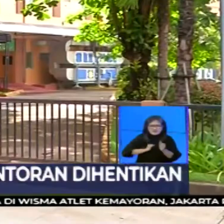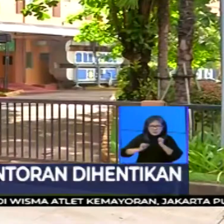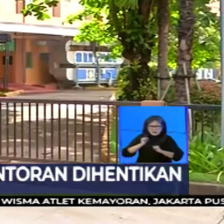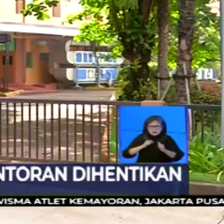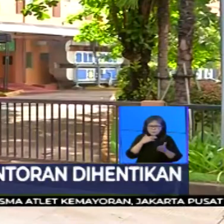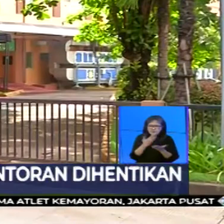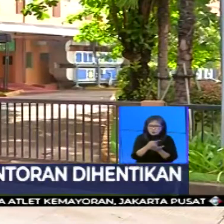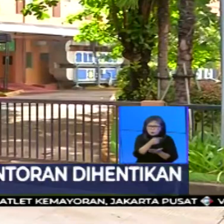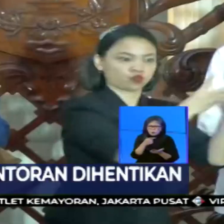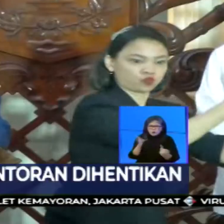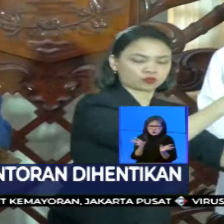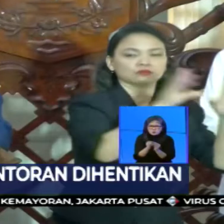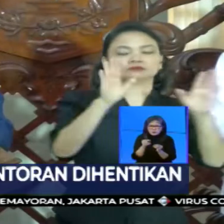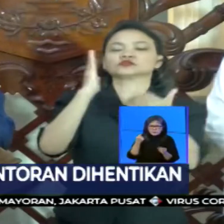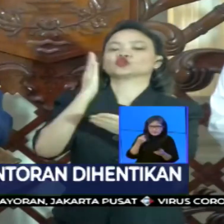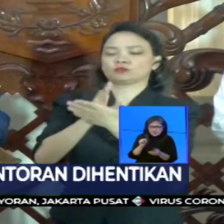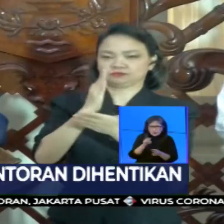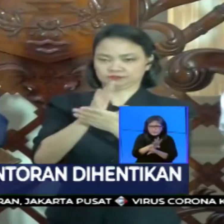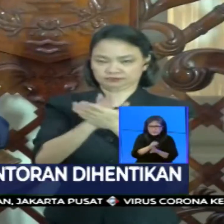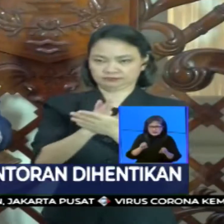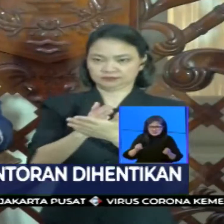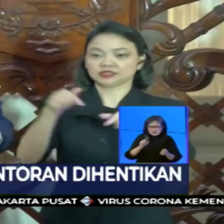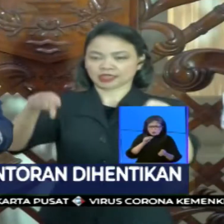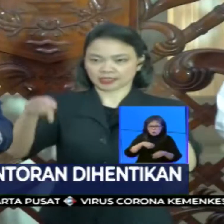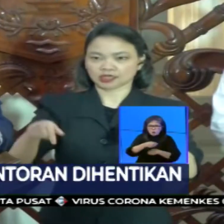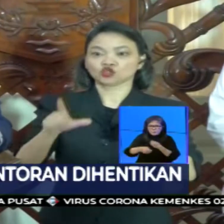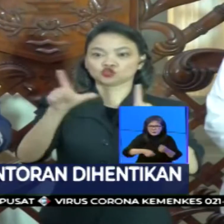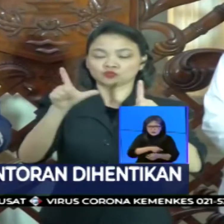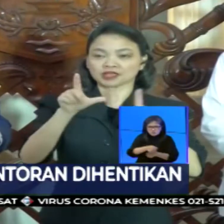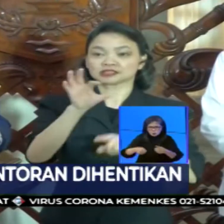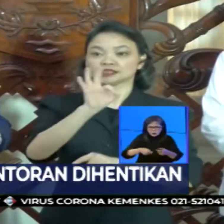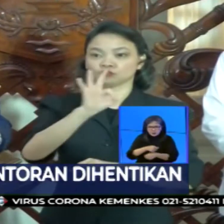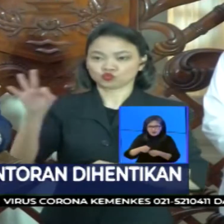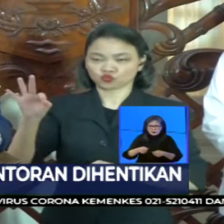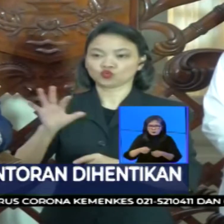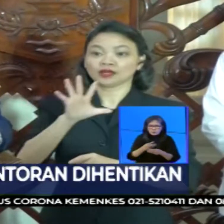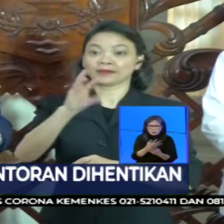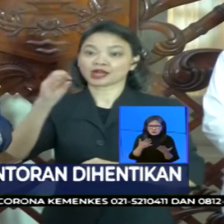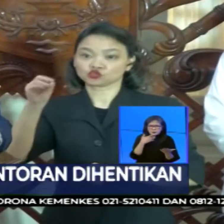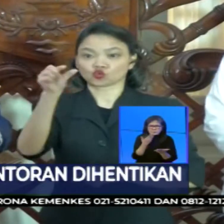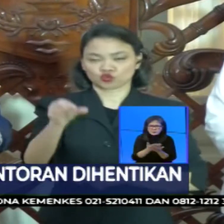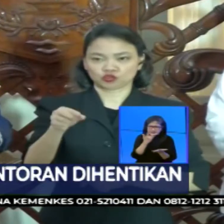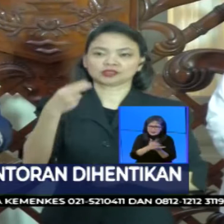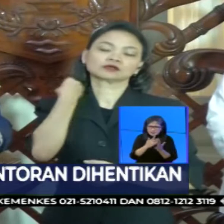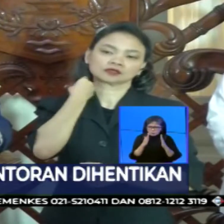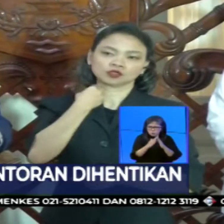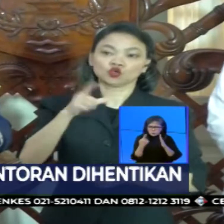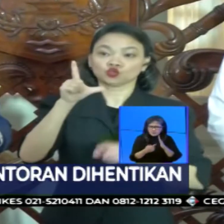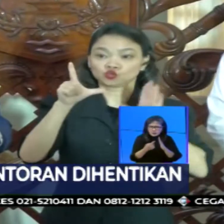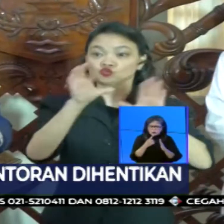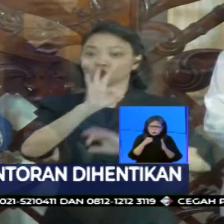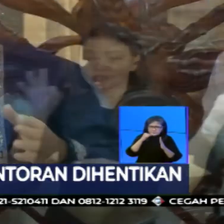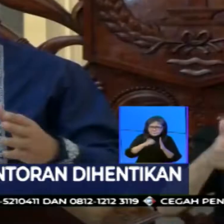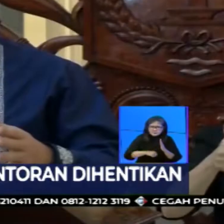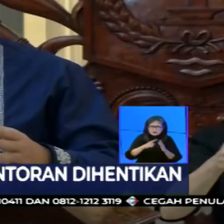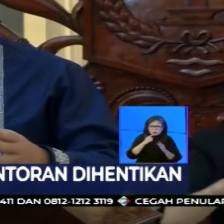mengurangi jumlah karyawan yang bekerja dan juga waktu operasional. Warga juga diminta untuk tetap tinggal di rumah untuk menekan risiko